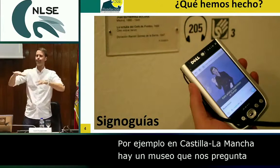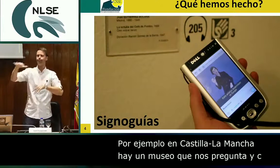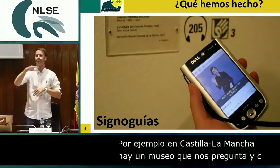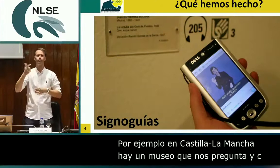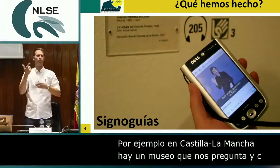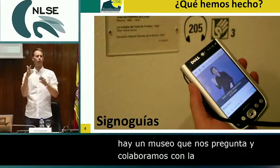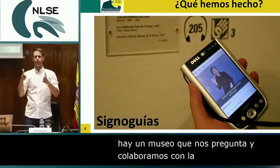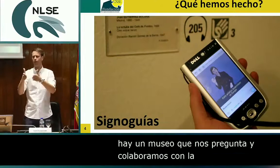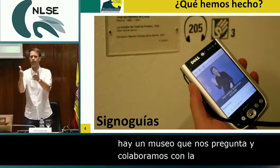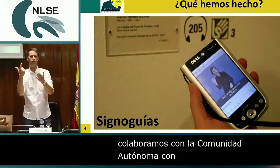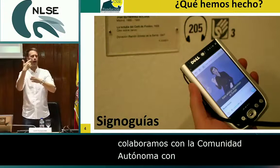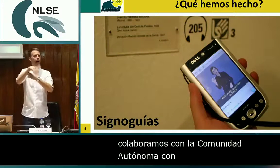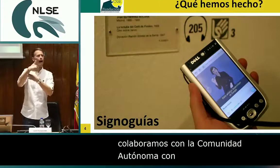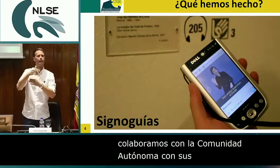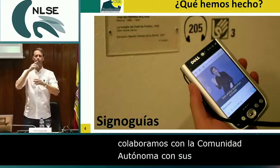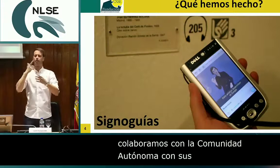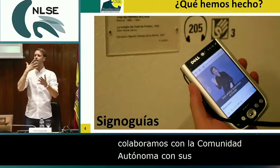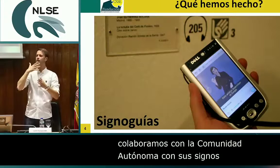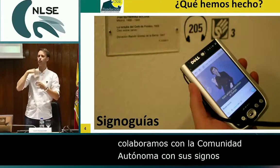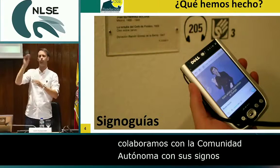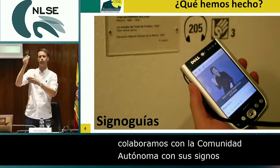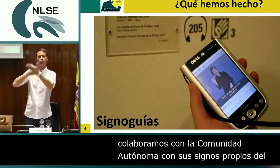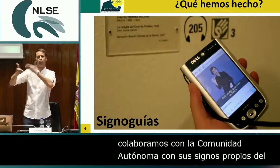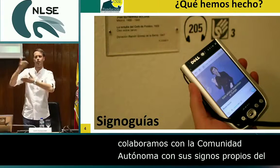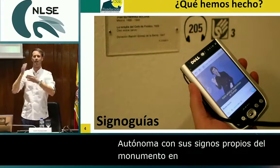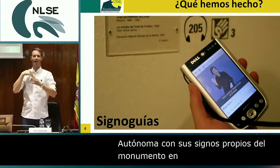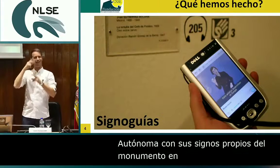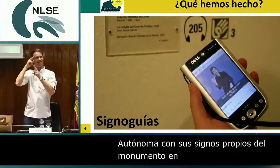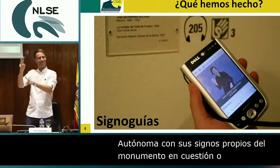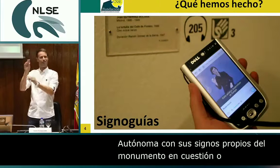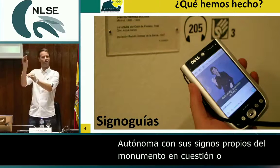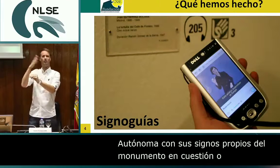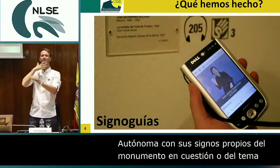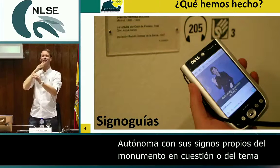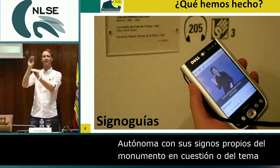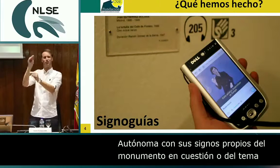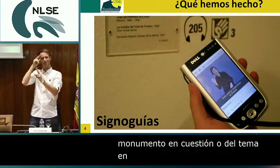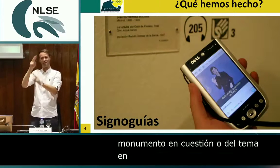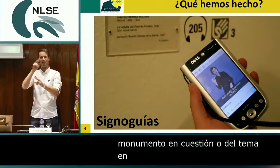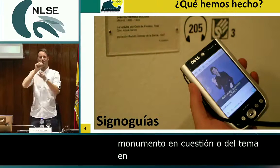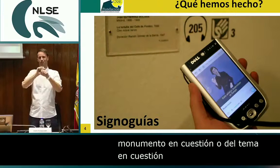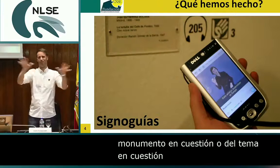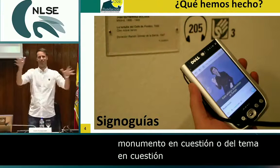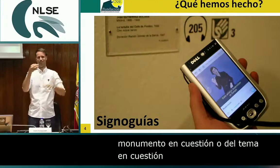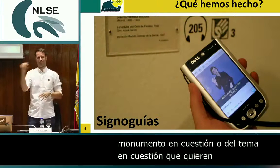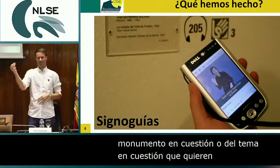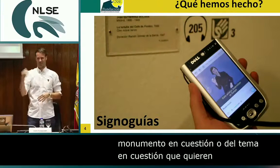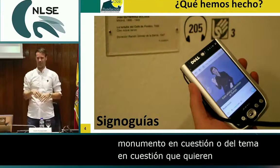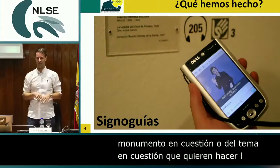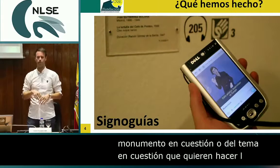del tema en cuestión que quieren hacer la signoguía, información que haya por las calles, respetamos un poco su